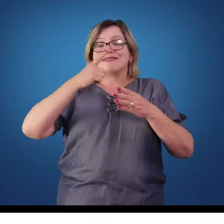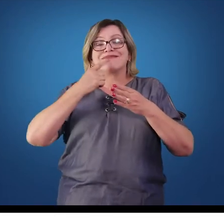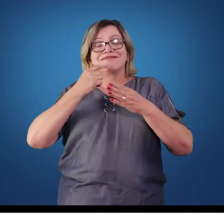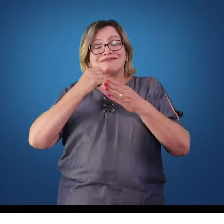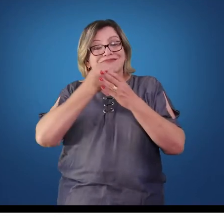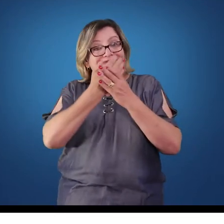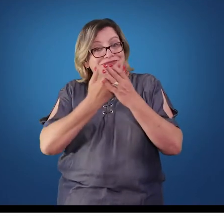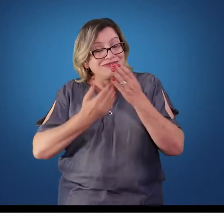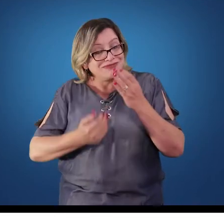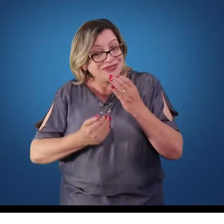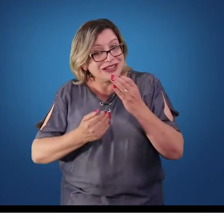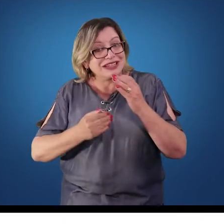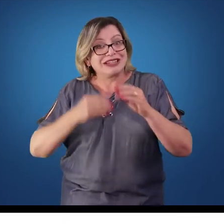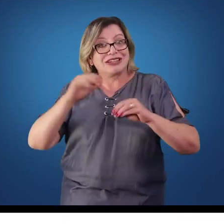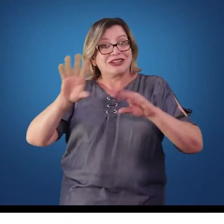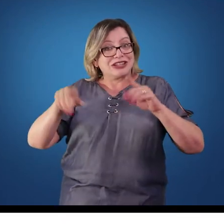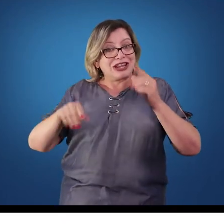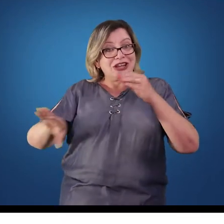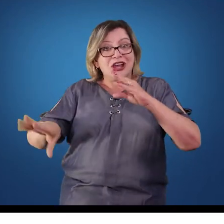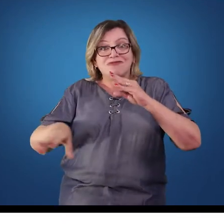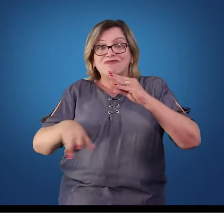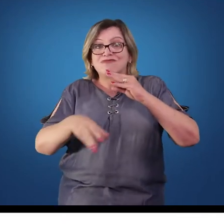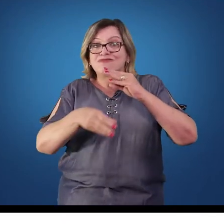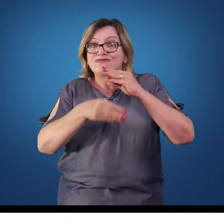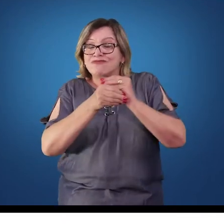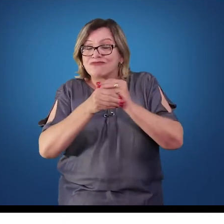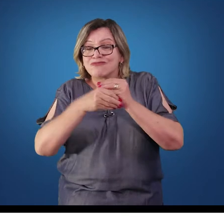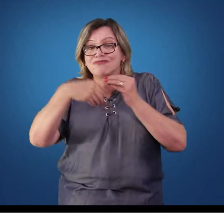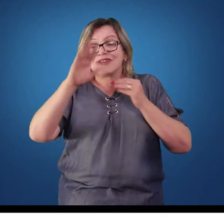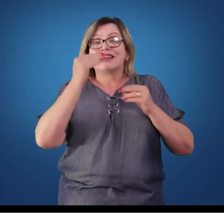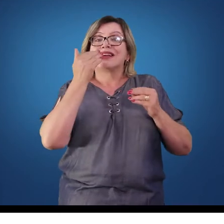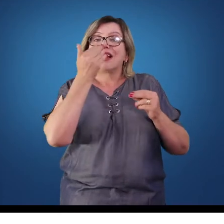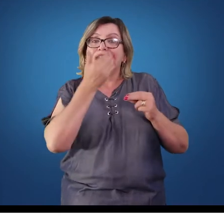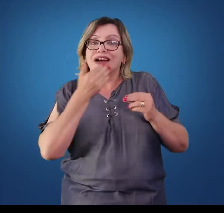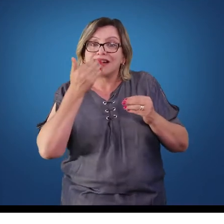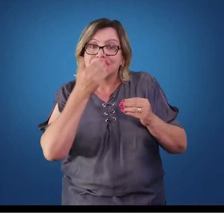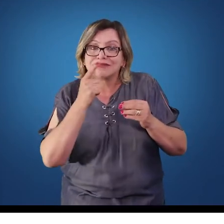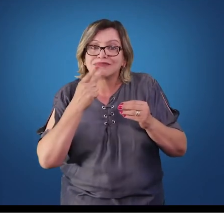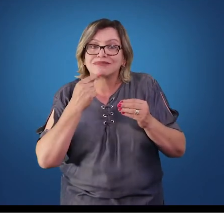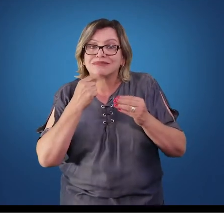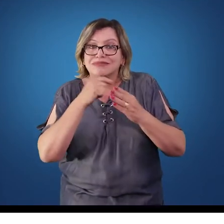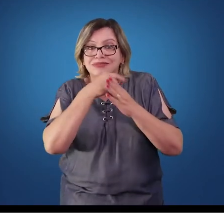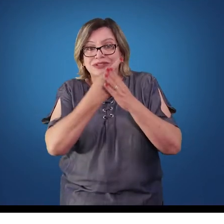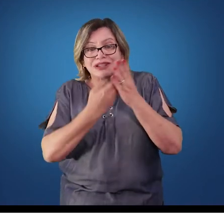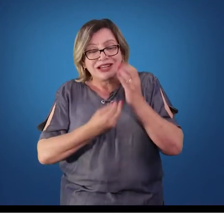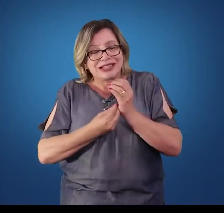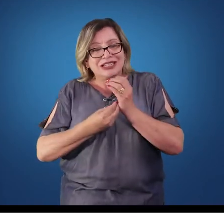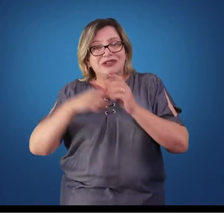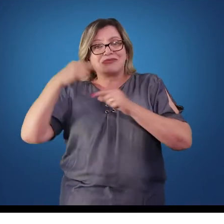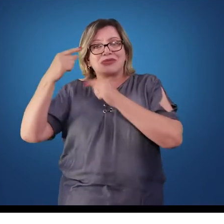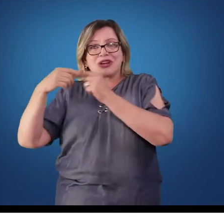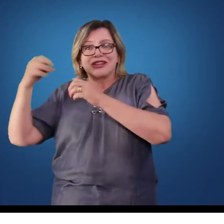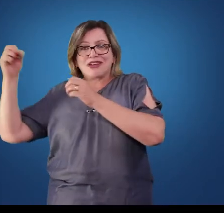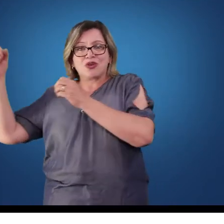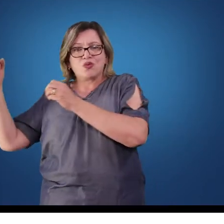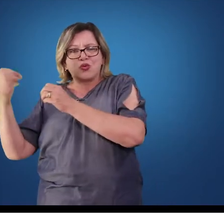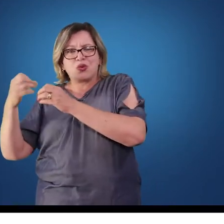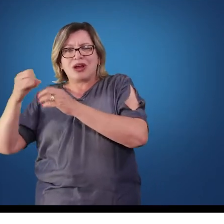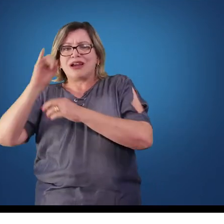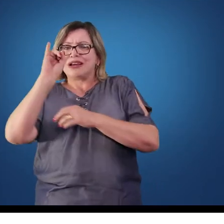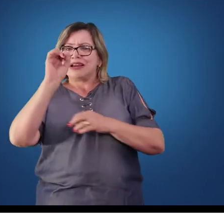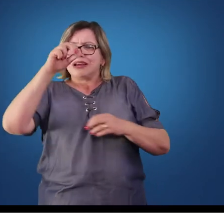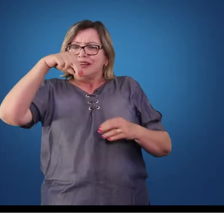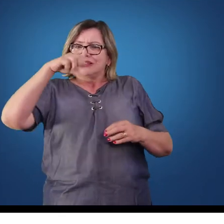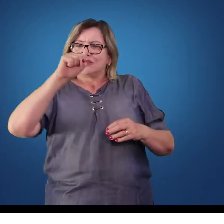aumentando a concentração de glicose na corrente sanguínea, fazendo com que a insulina seja liberada para a absorção